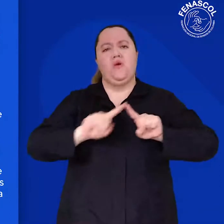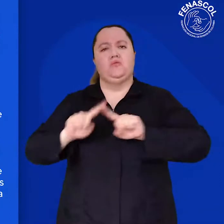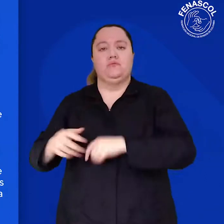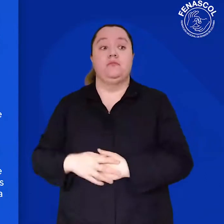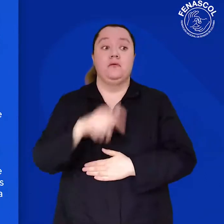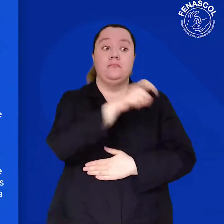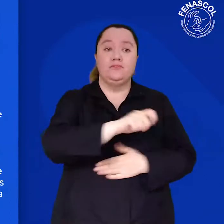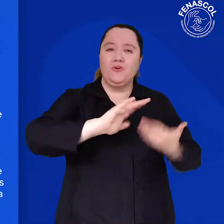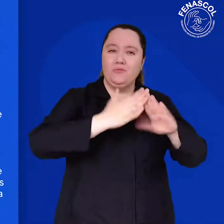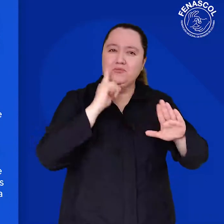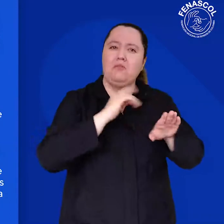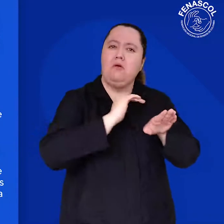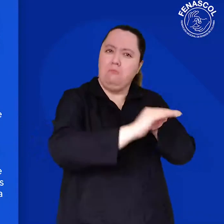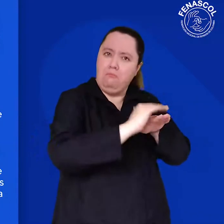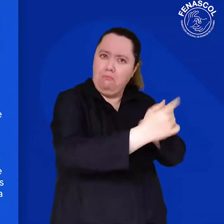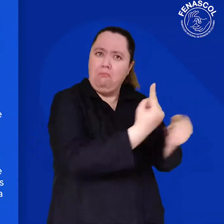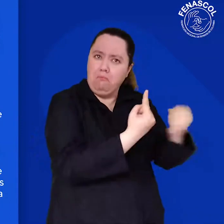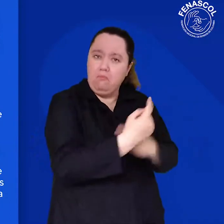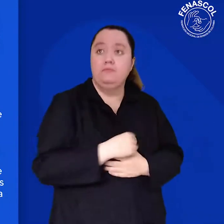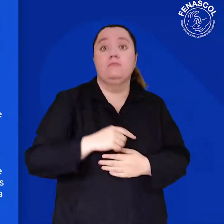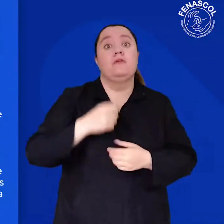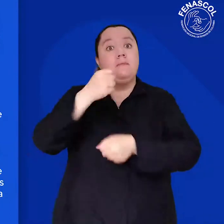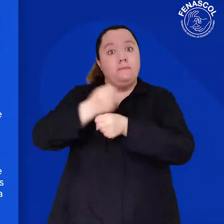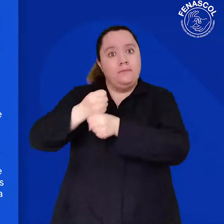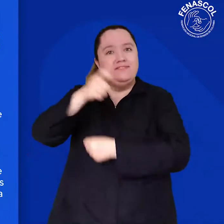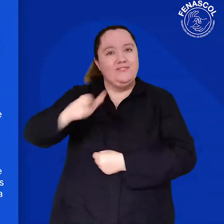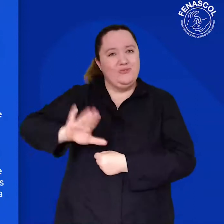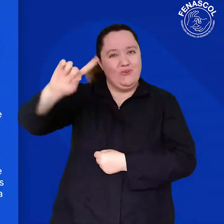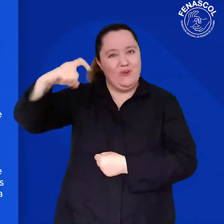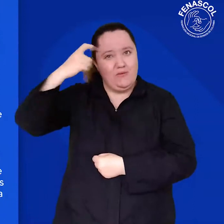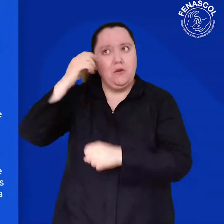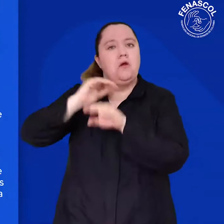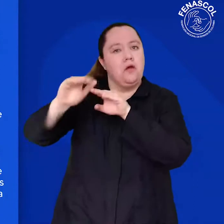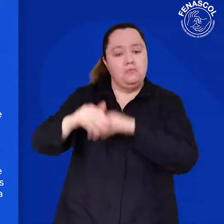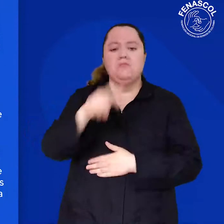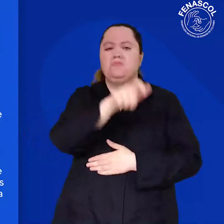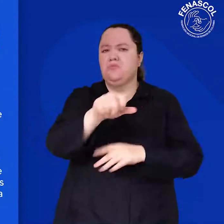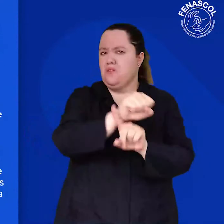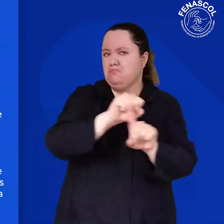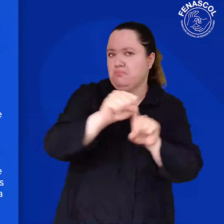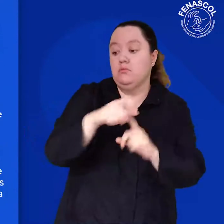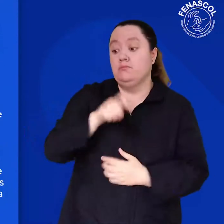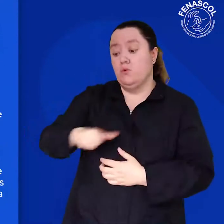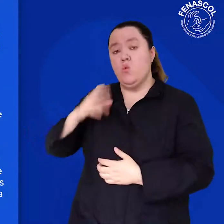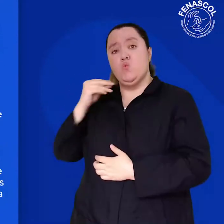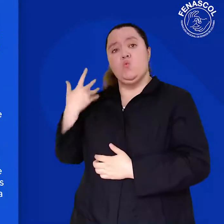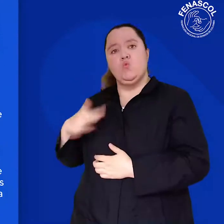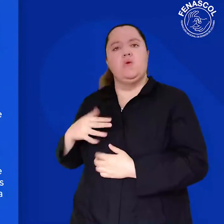con invitados de la comunidad sorda, gobierno nacional, sociedad civil y expertos para analizar la situación de los derechos